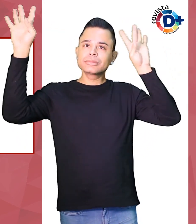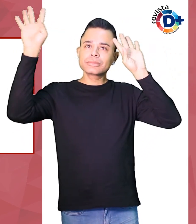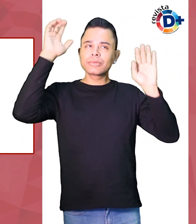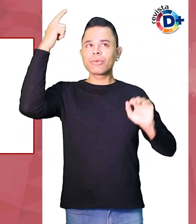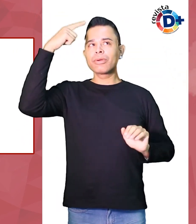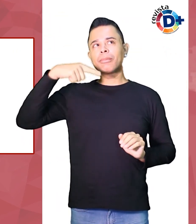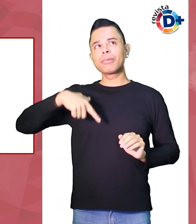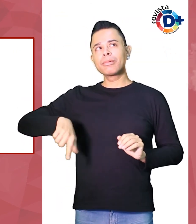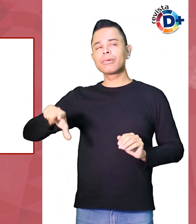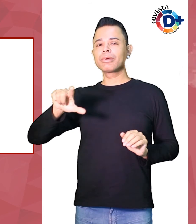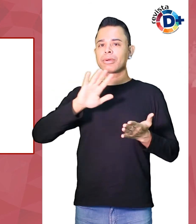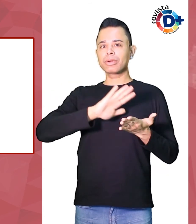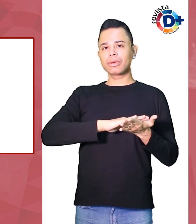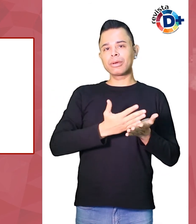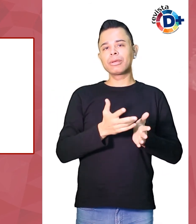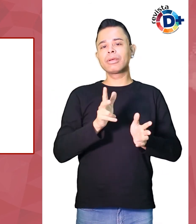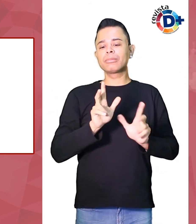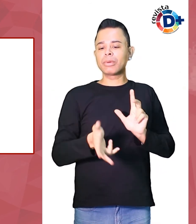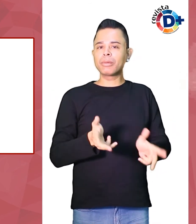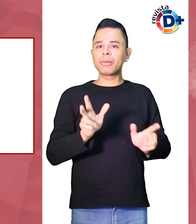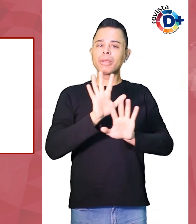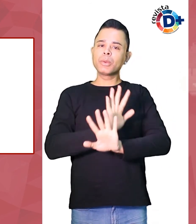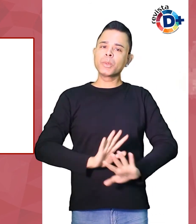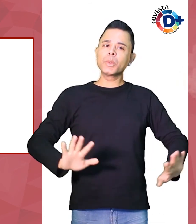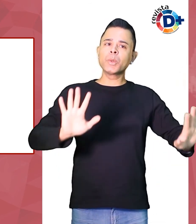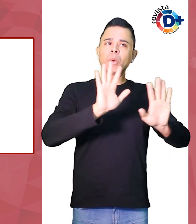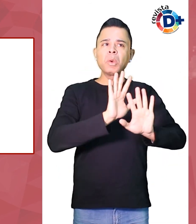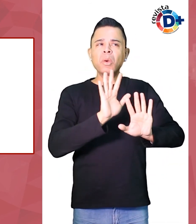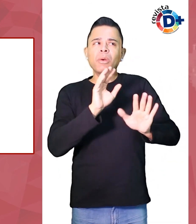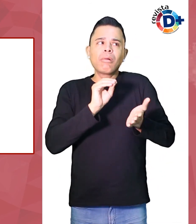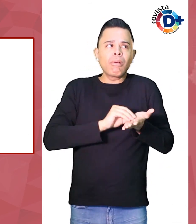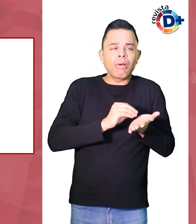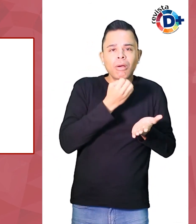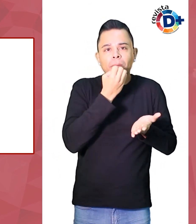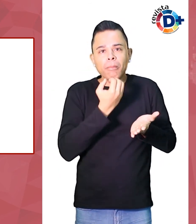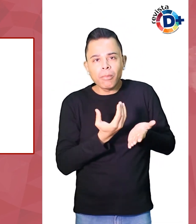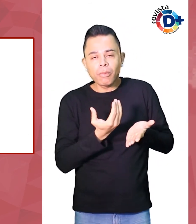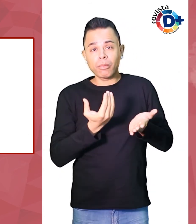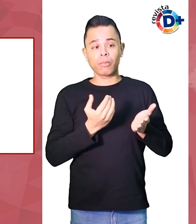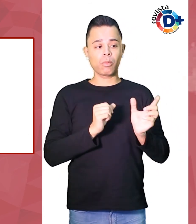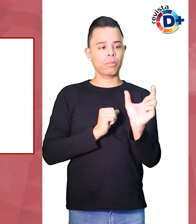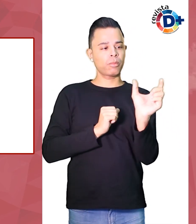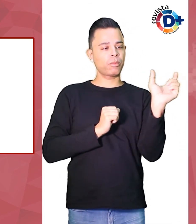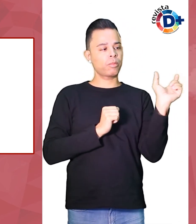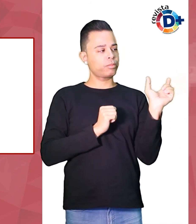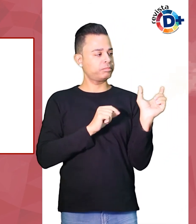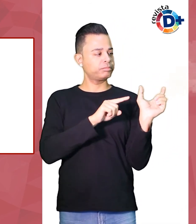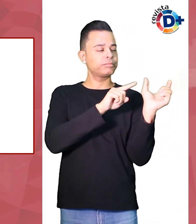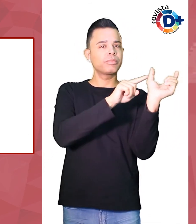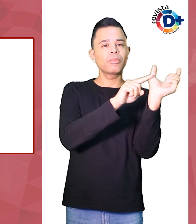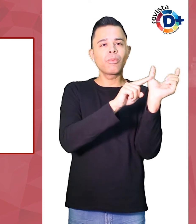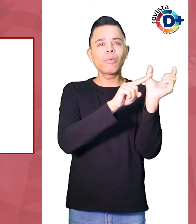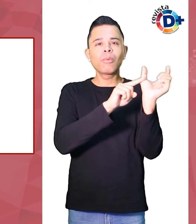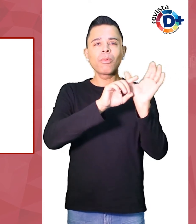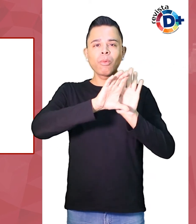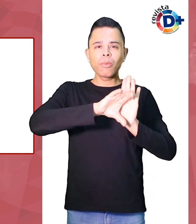interpretações realizadas anotações de termos ou conteúdos que foram difíceis de